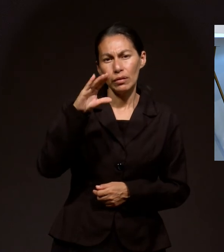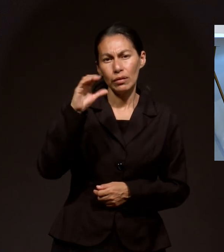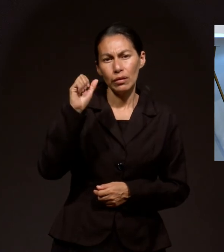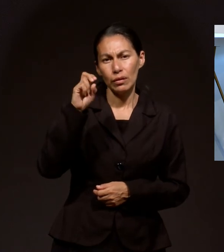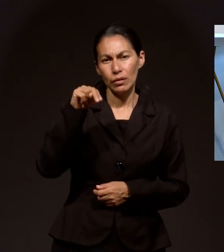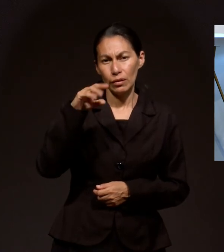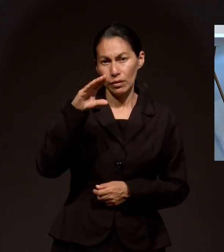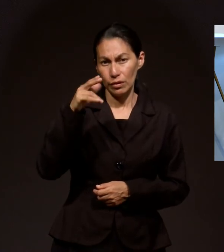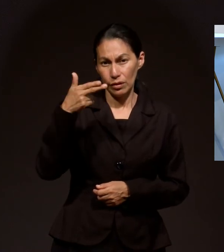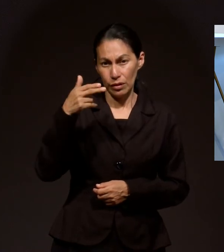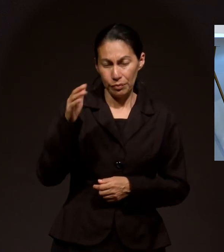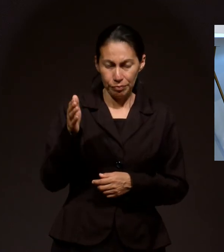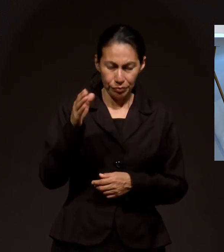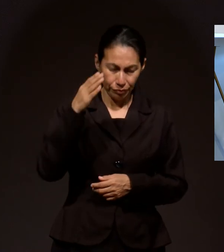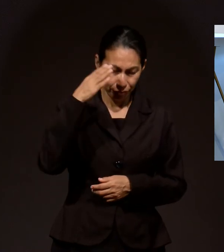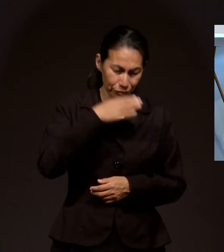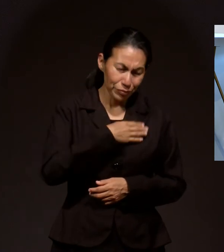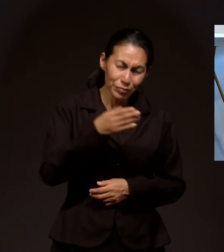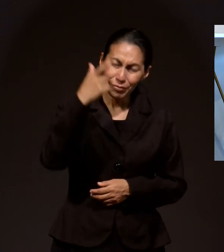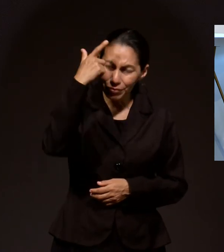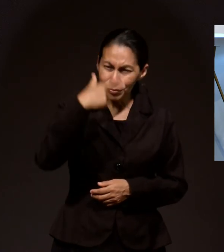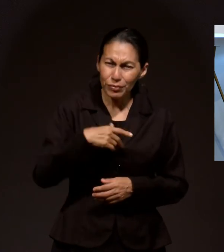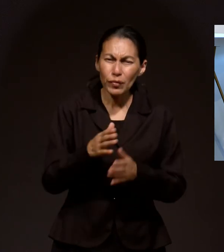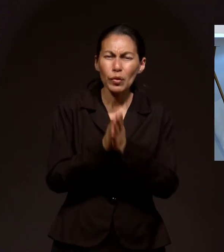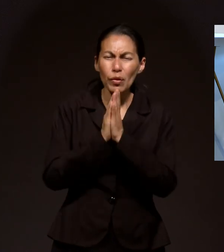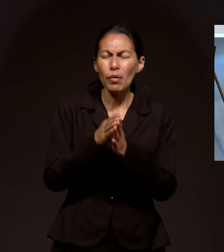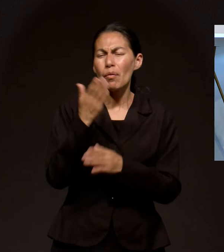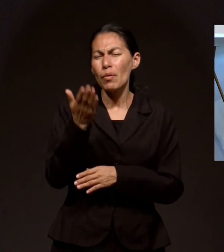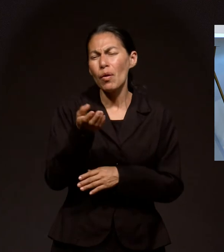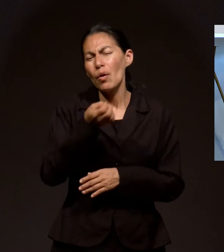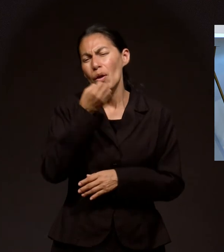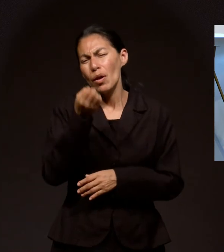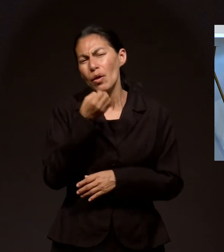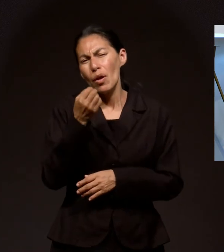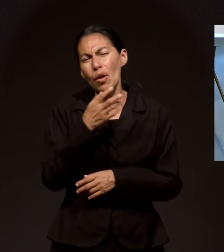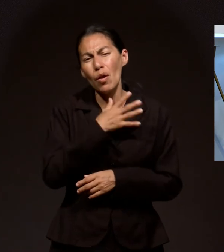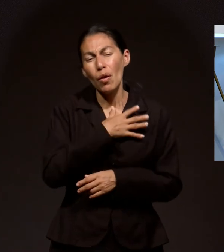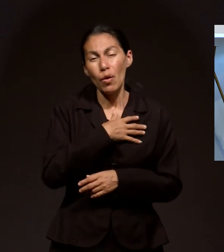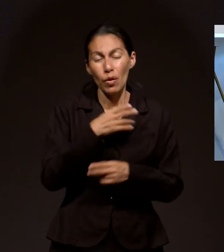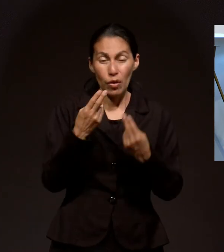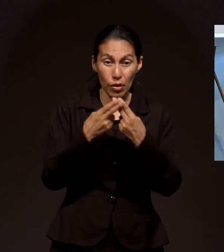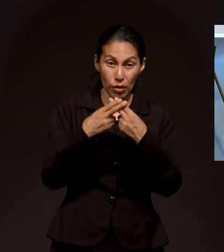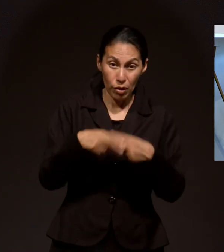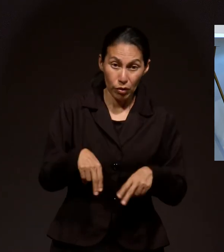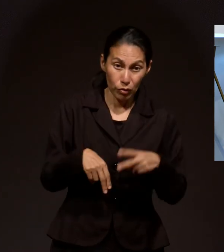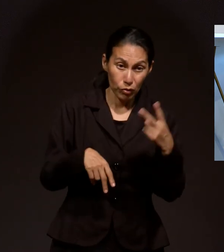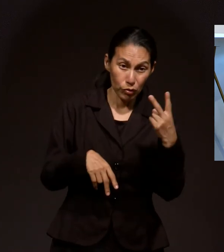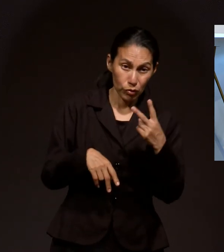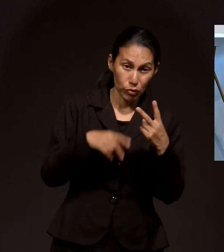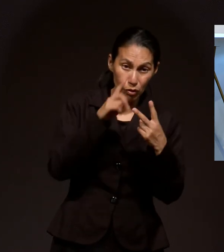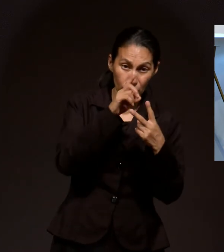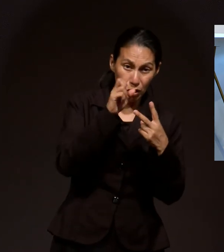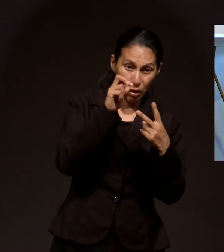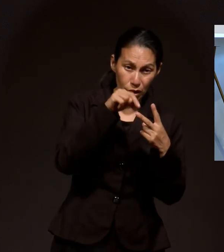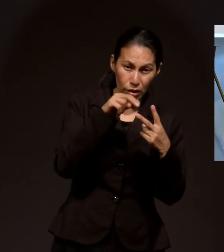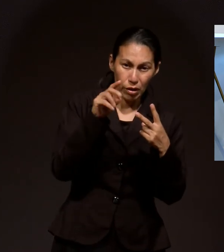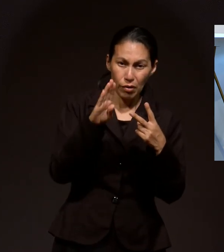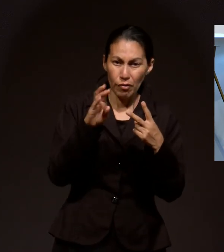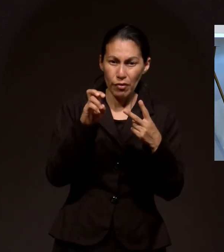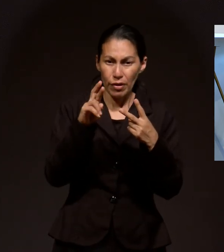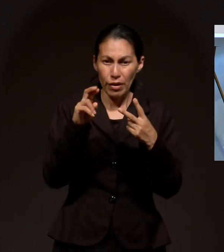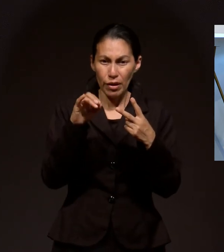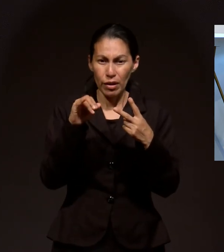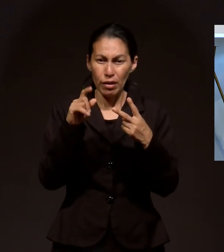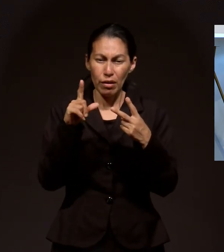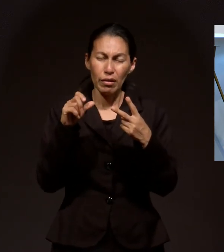Buenas noches Nos dice a todos Les ruego oración Por mis nietos Dan y Breitner Para que